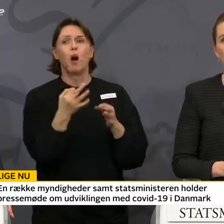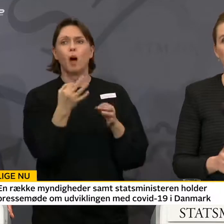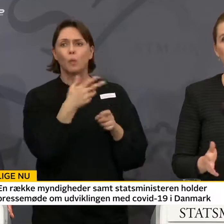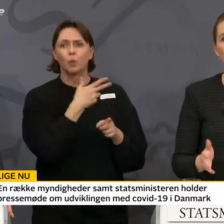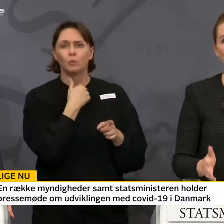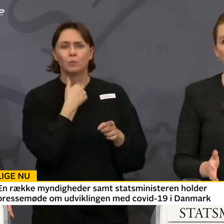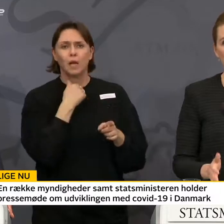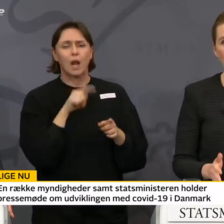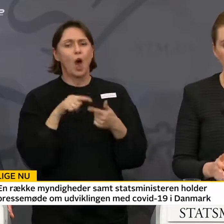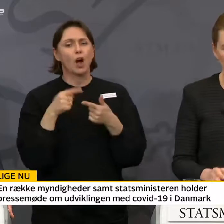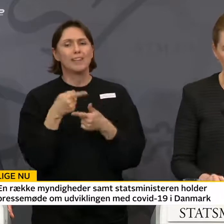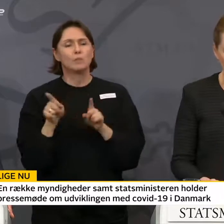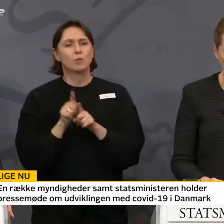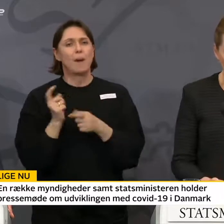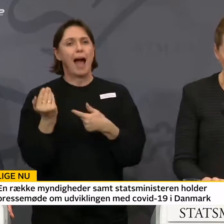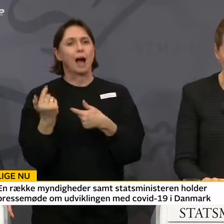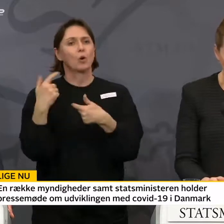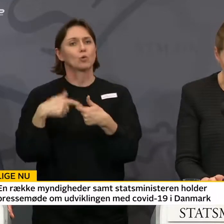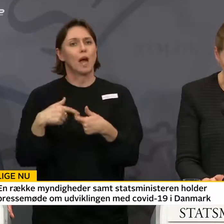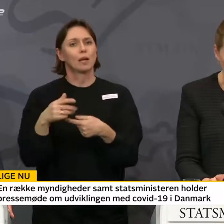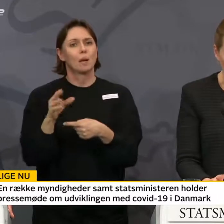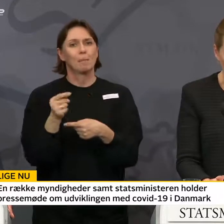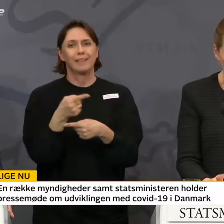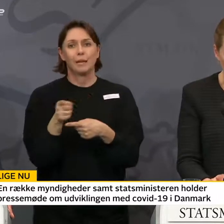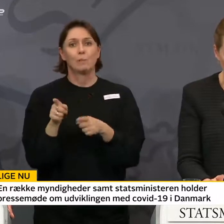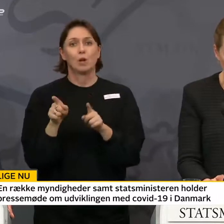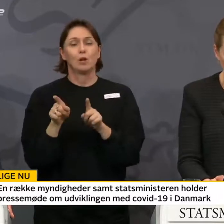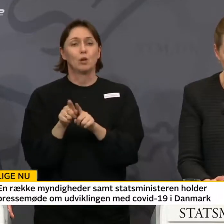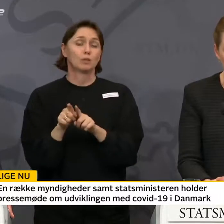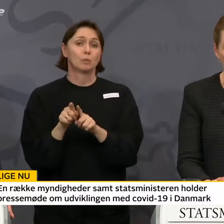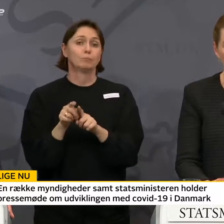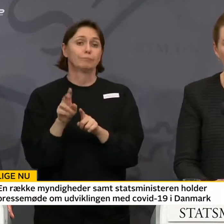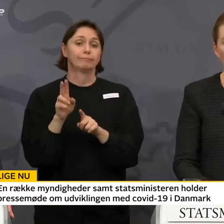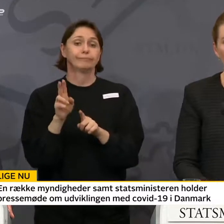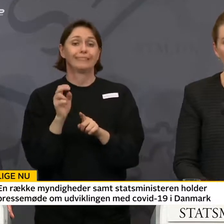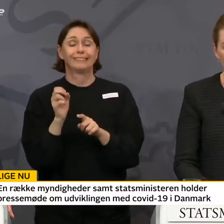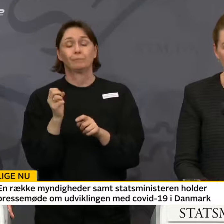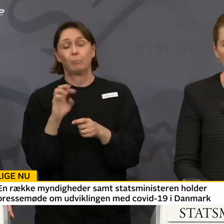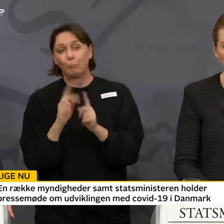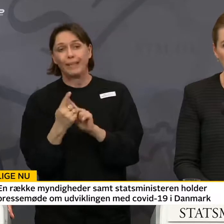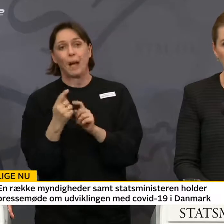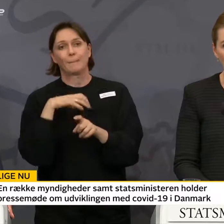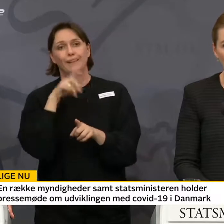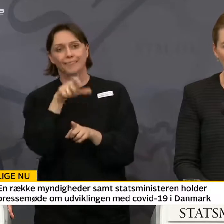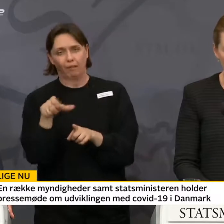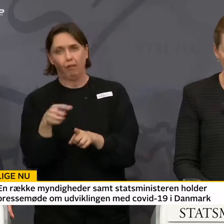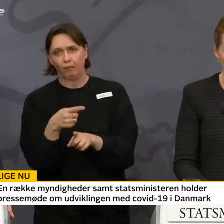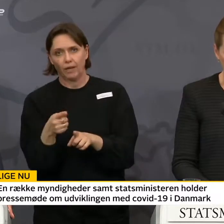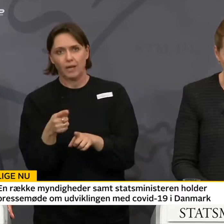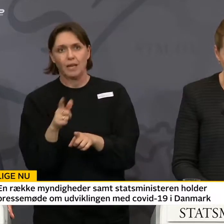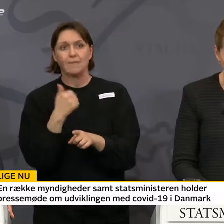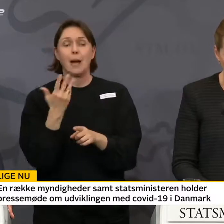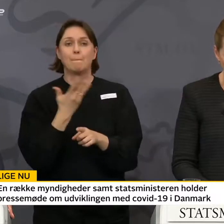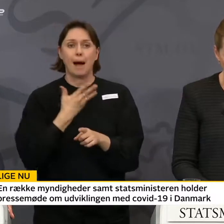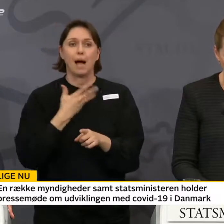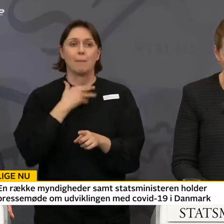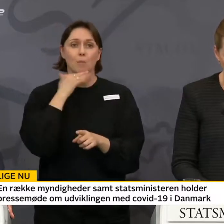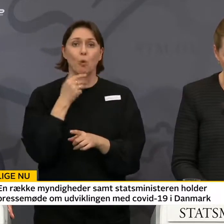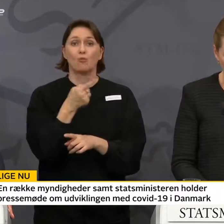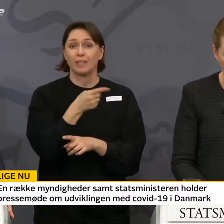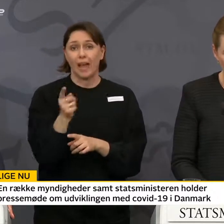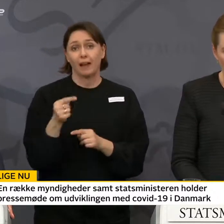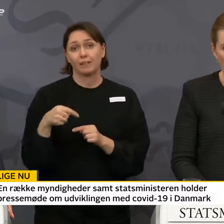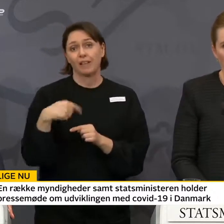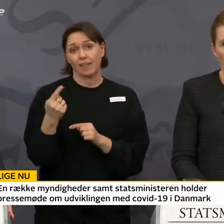er i kontakt med dem, der måtte blive patienter. Vi får meget, meget brug for jer i den kommende tid.